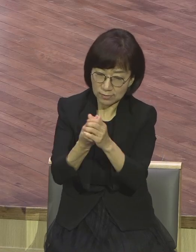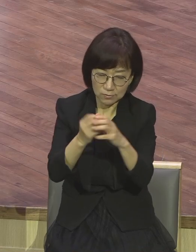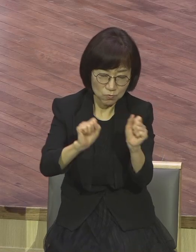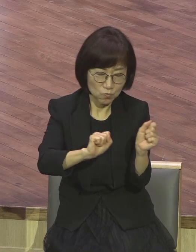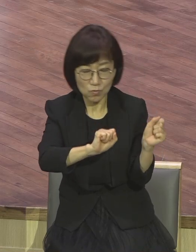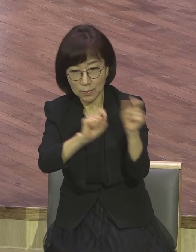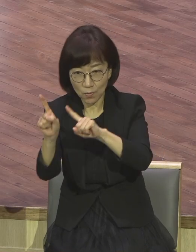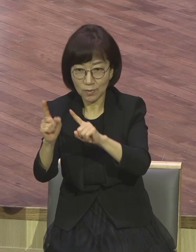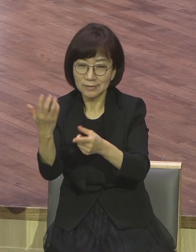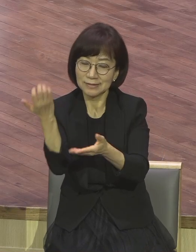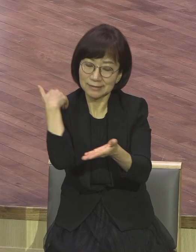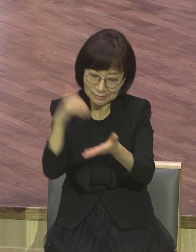살도록 하는 것